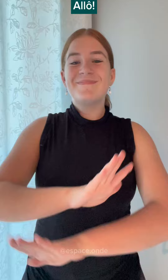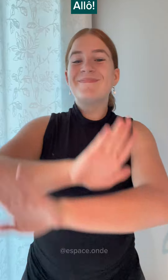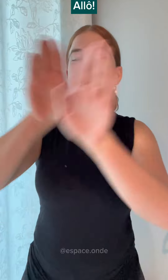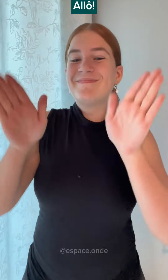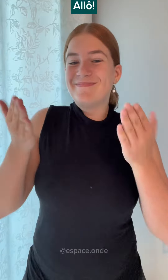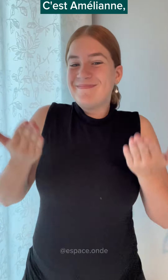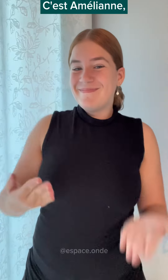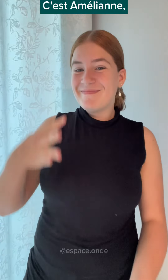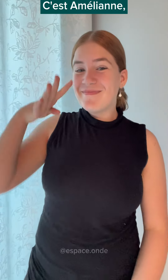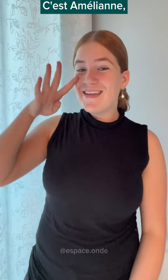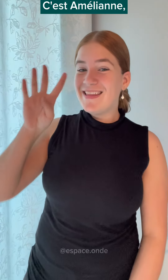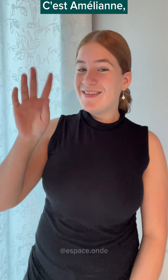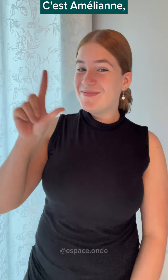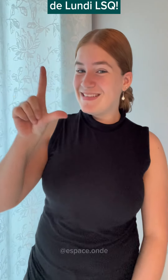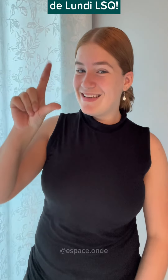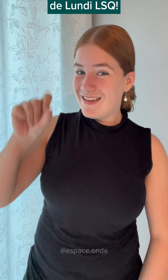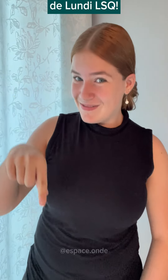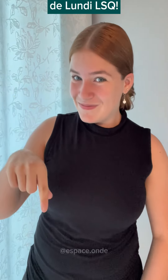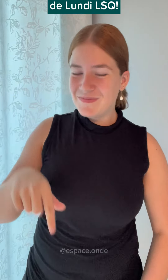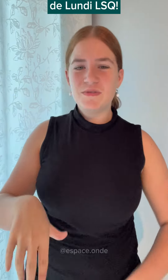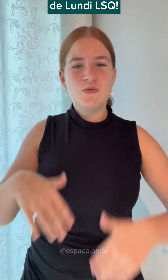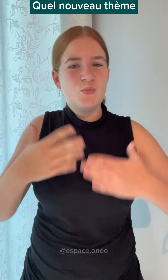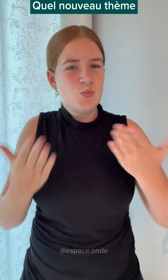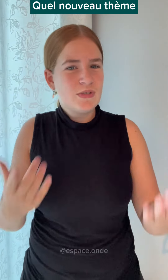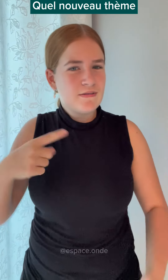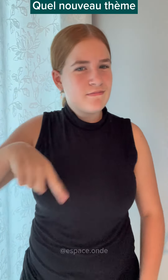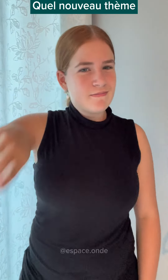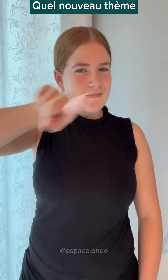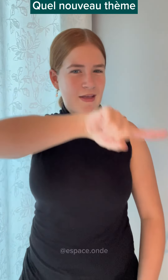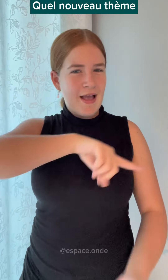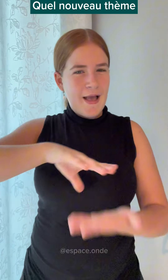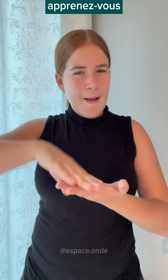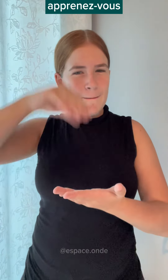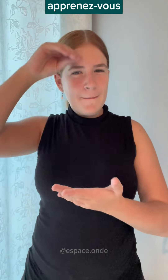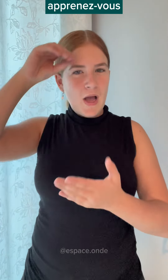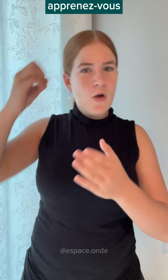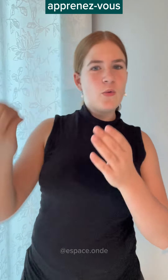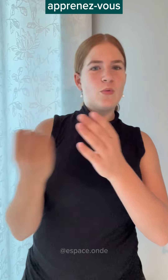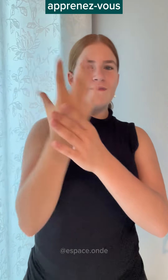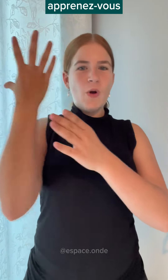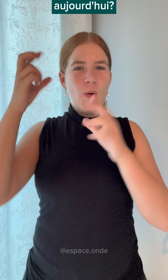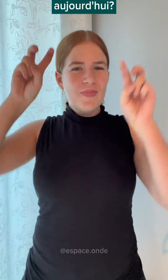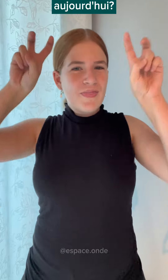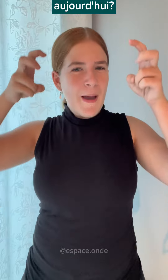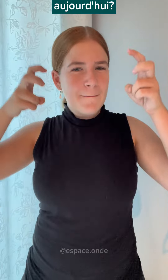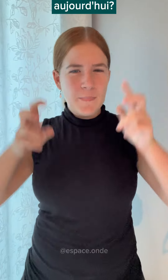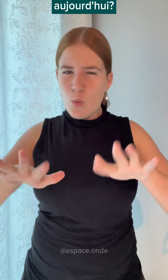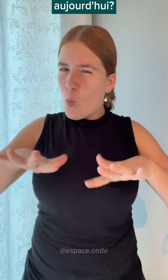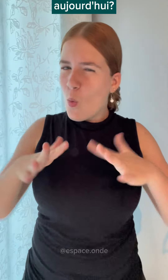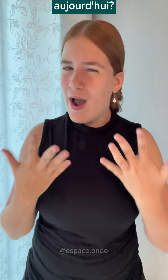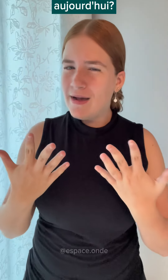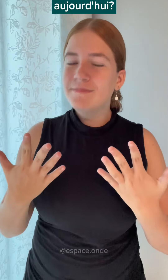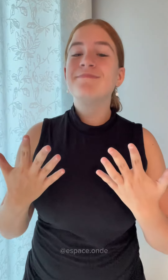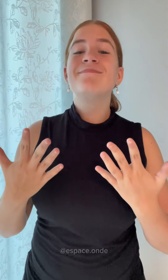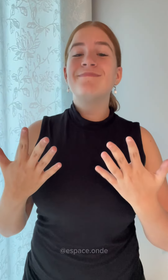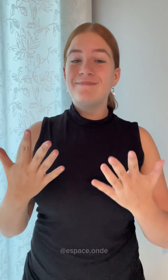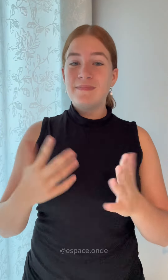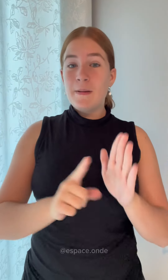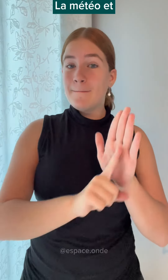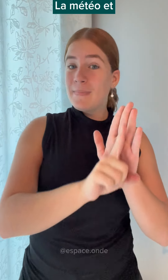Allô, c'est Améliane de Lundi LSQ. Quel nouveau thème apprenez-vous aujourd'hui? La